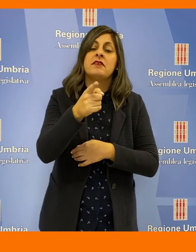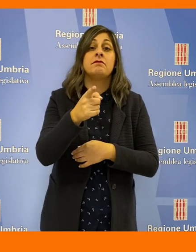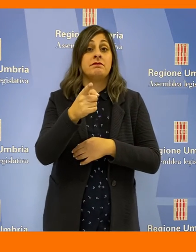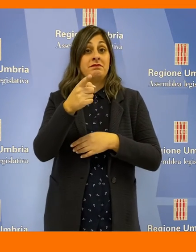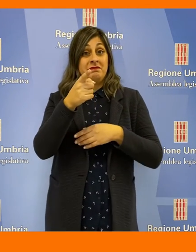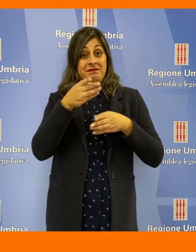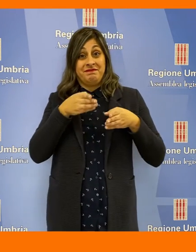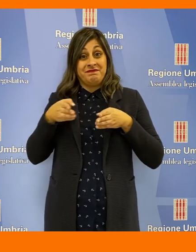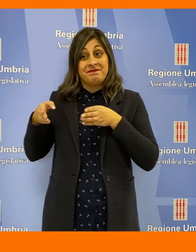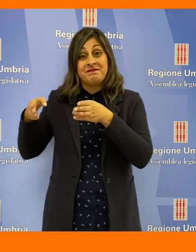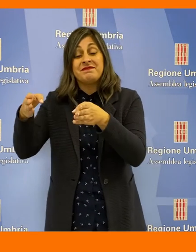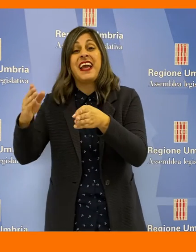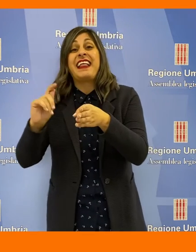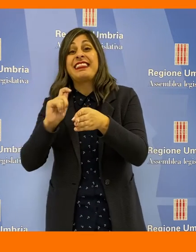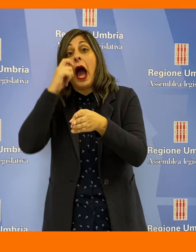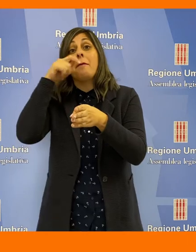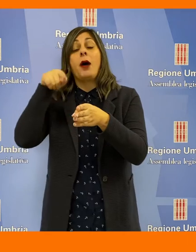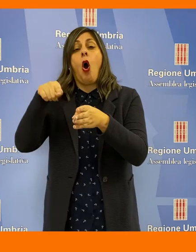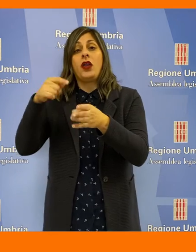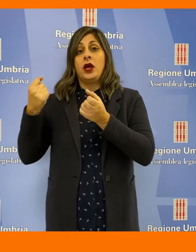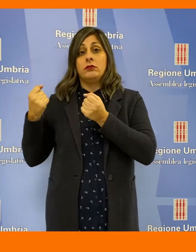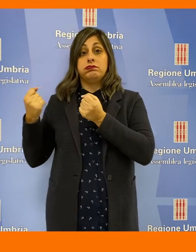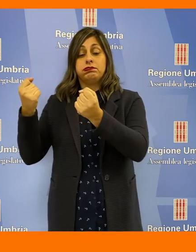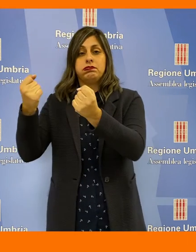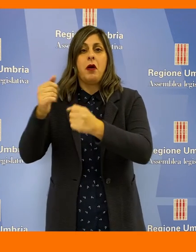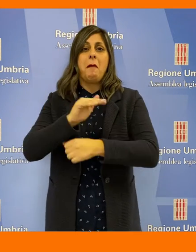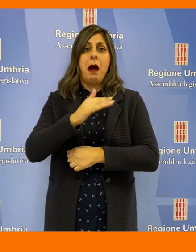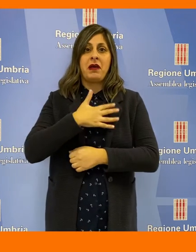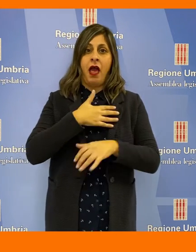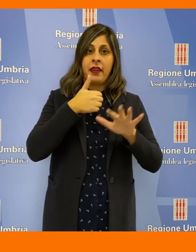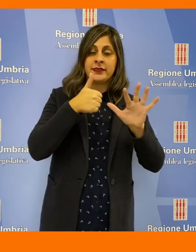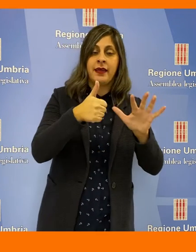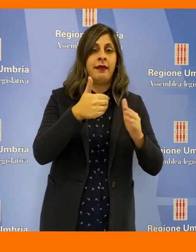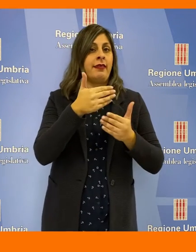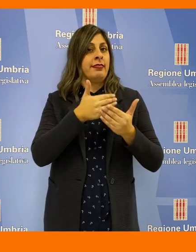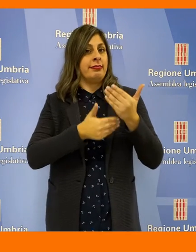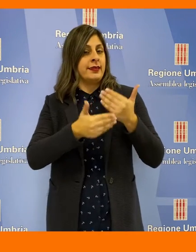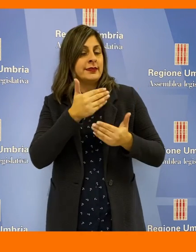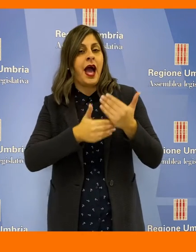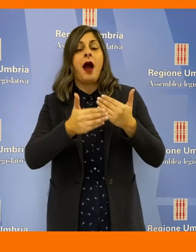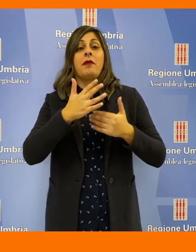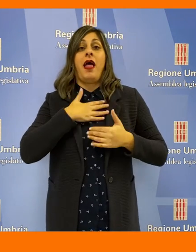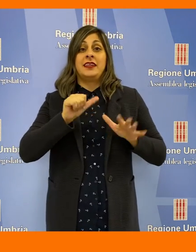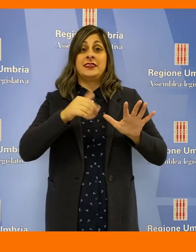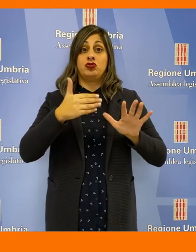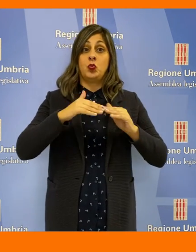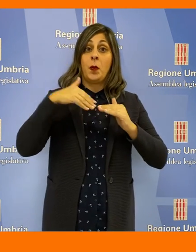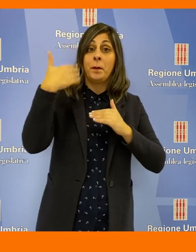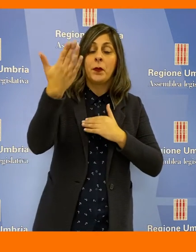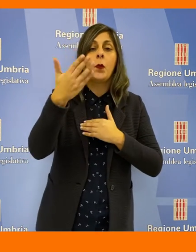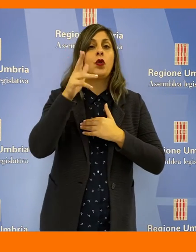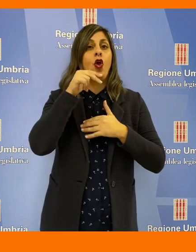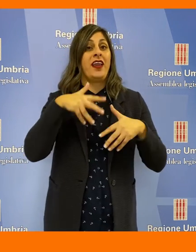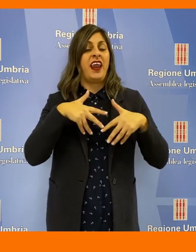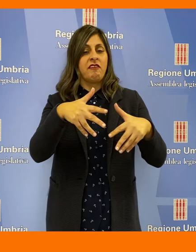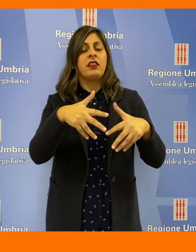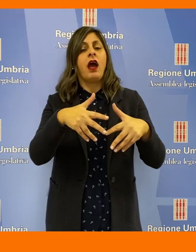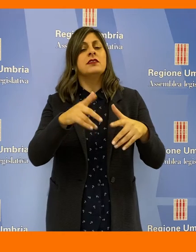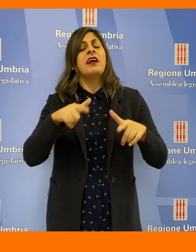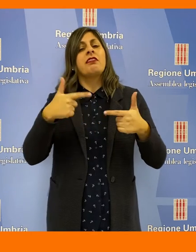rimodulare orari ed attivare una corsia preferenziale per bambini fino a 6 anni, disabili, over 65 e donne in stato